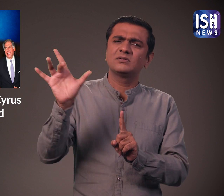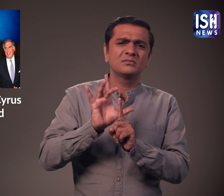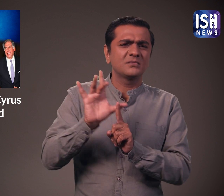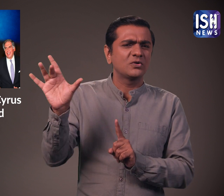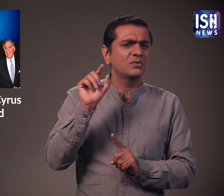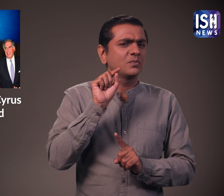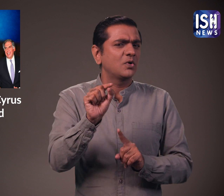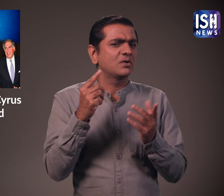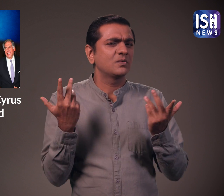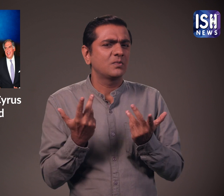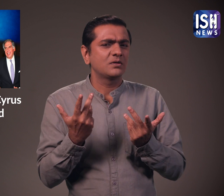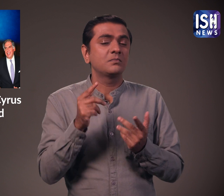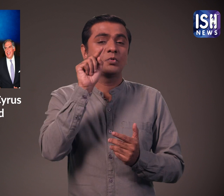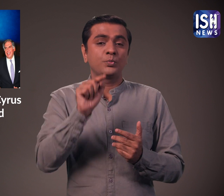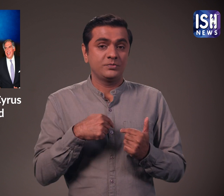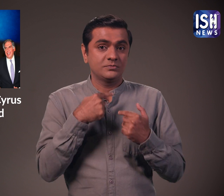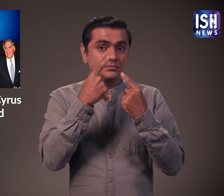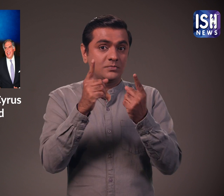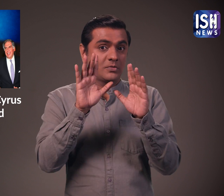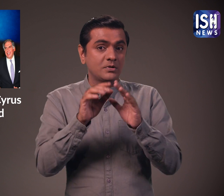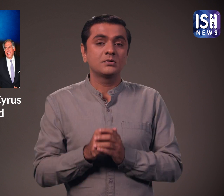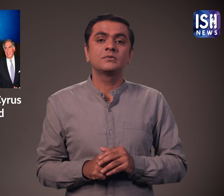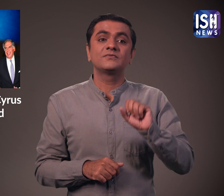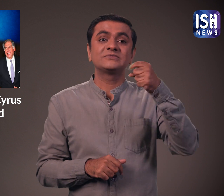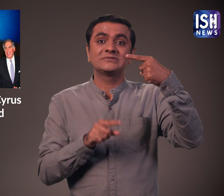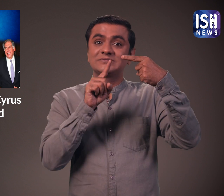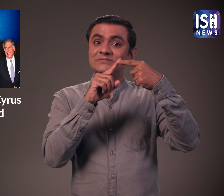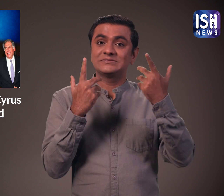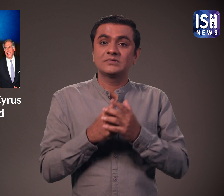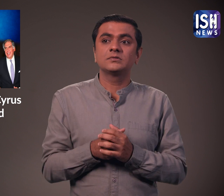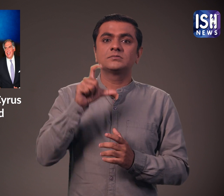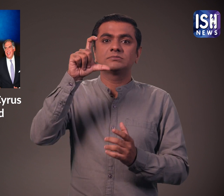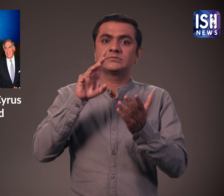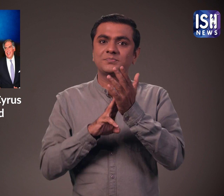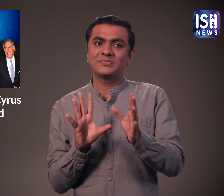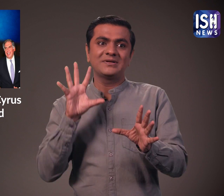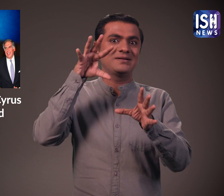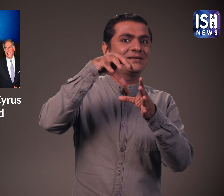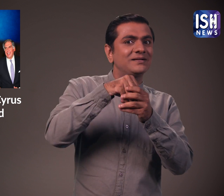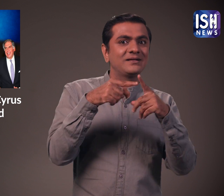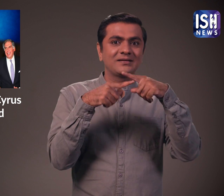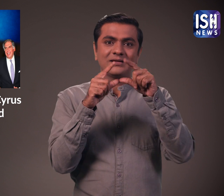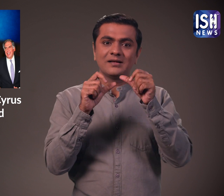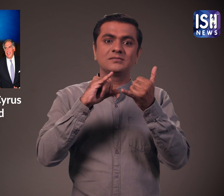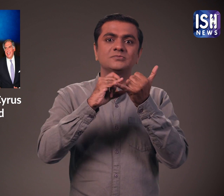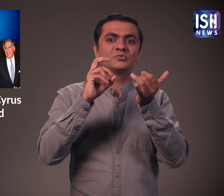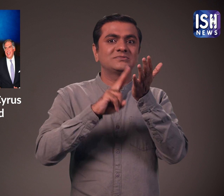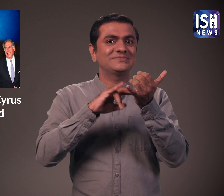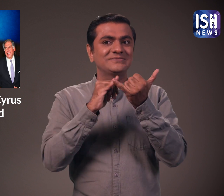आपको बताता हूँ कि मिस्त्री को क्यों हटाया गया साहिरस मिस्त्री ने टाटा संस के कारोबार के तौर तरीकों में